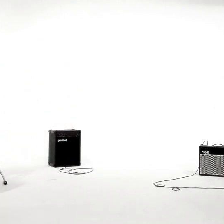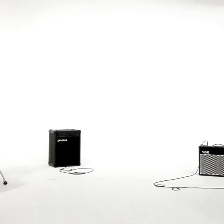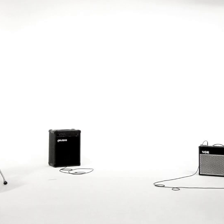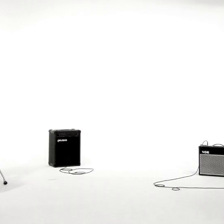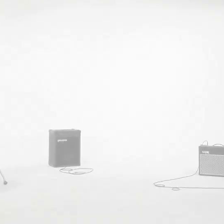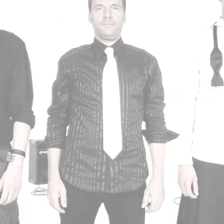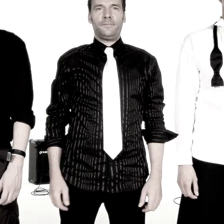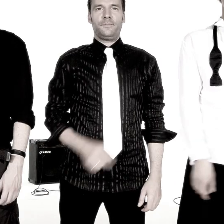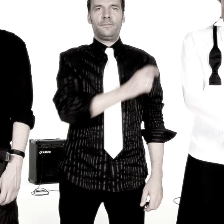Vielen